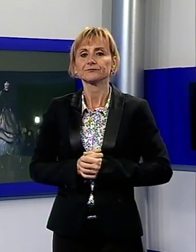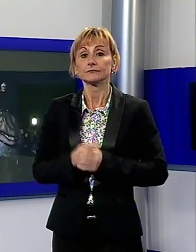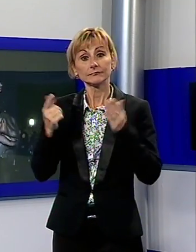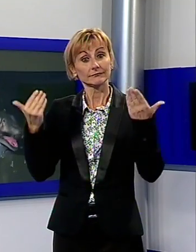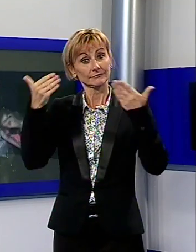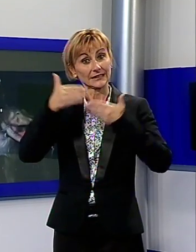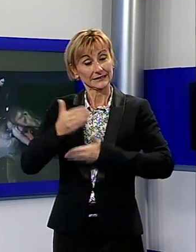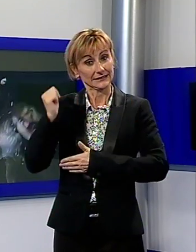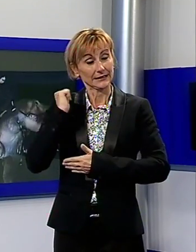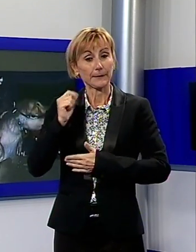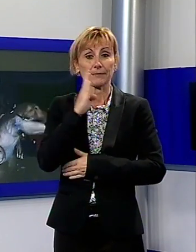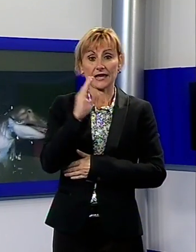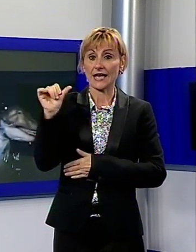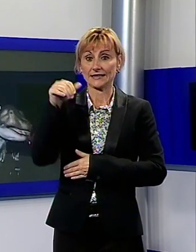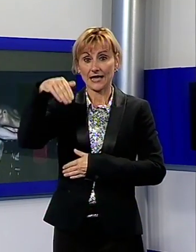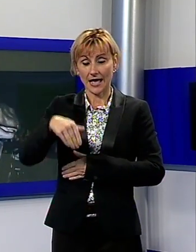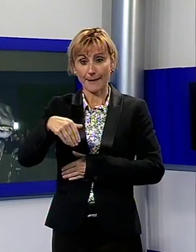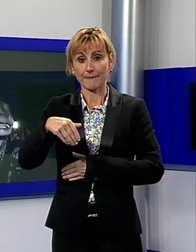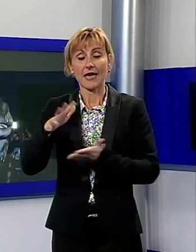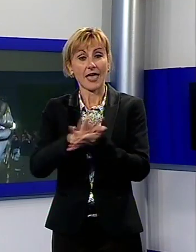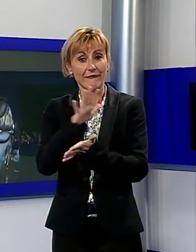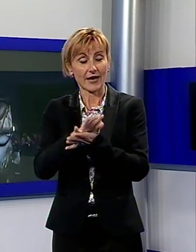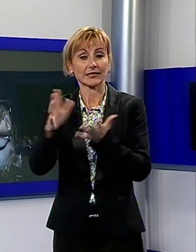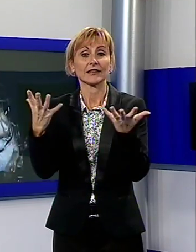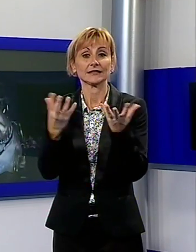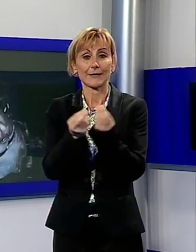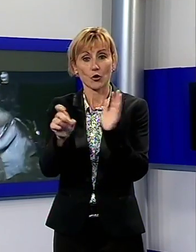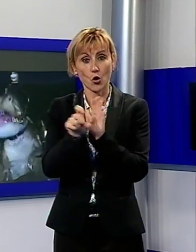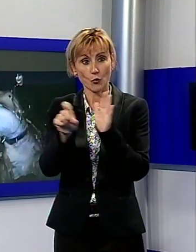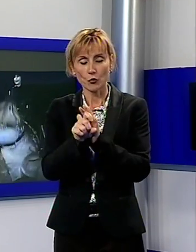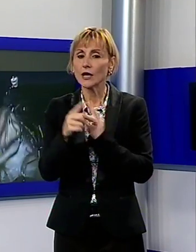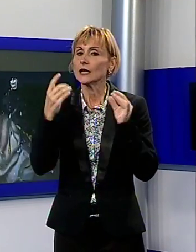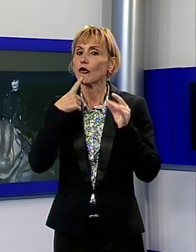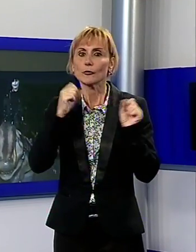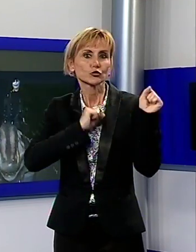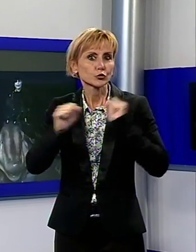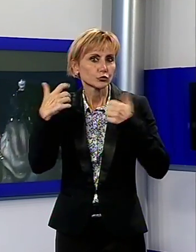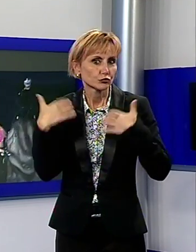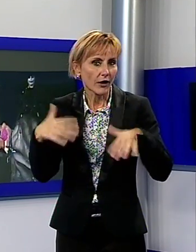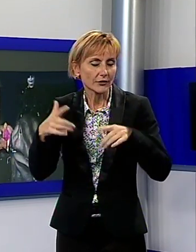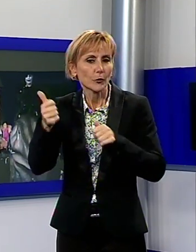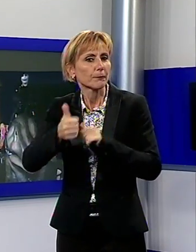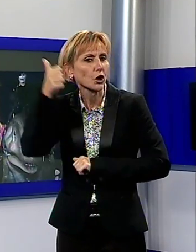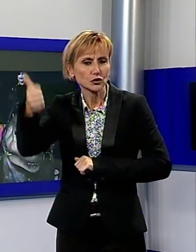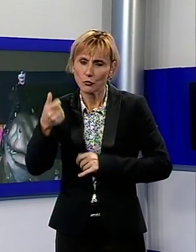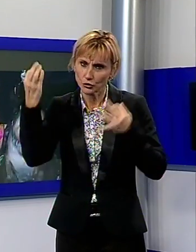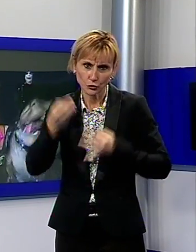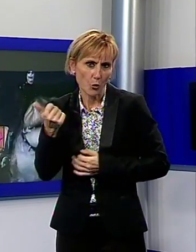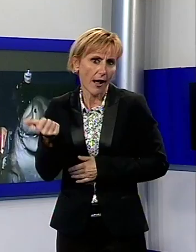BSM eventi insieme al comune e visto il successo ottenuto non c'è dubbio che sarà replicata anche il prossimo anno. È passato Halloween,